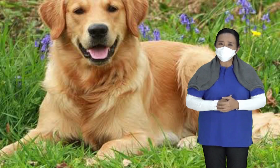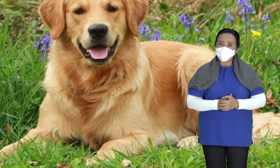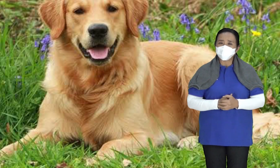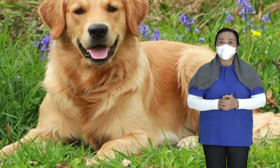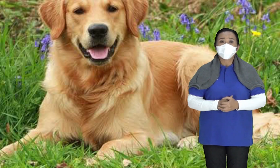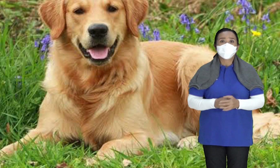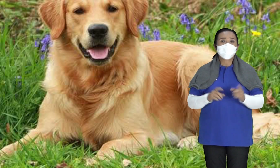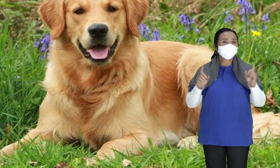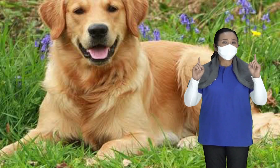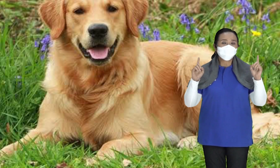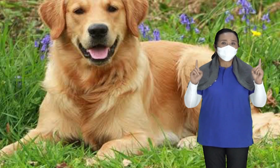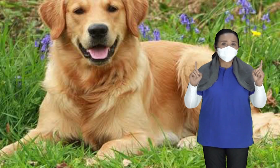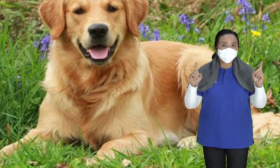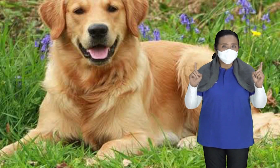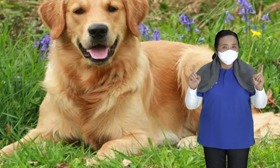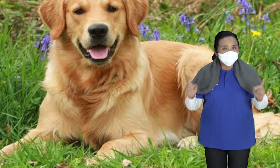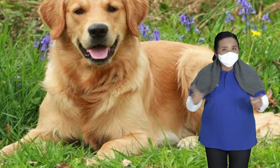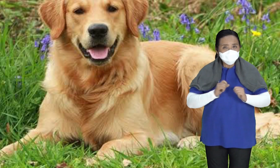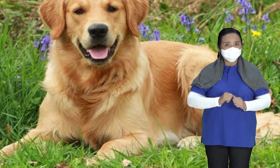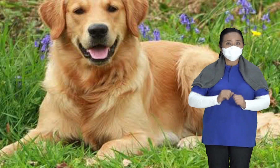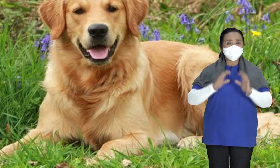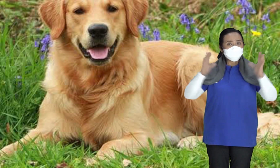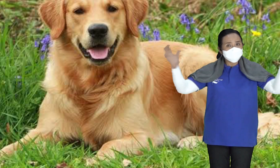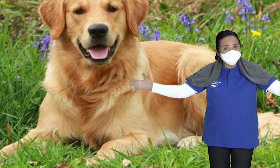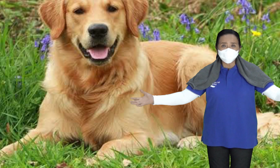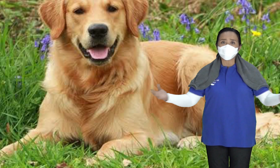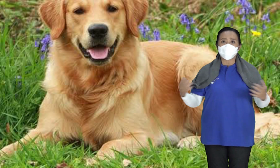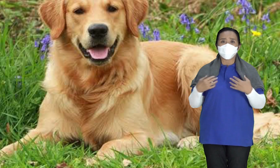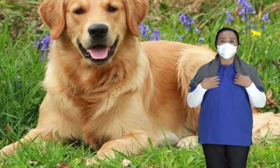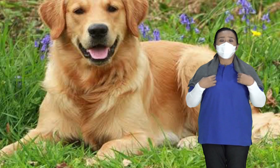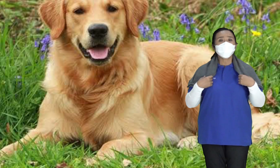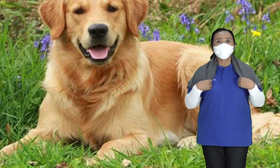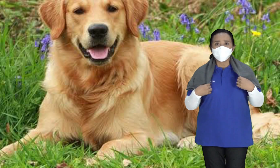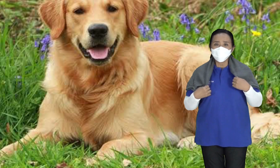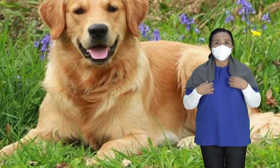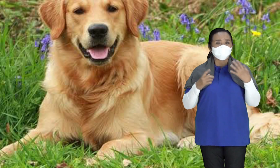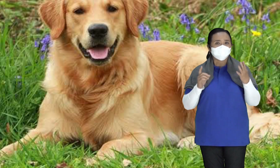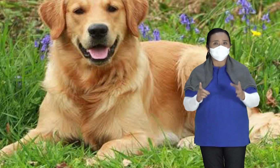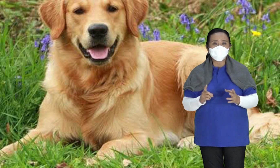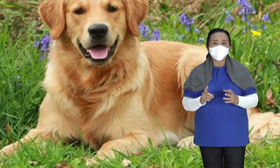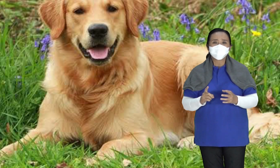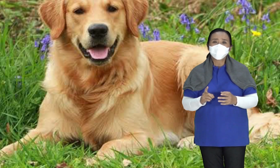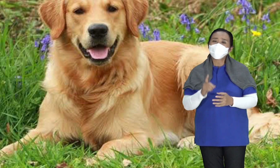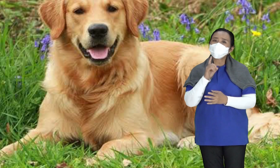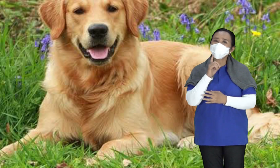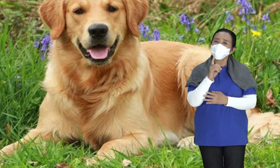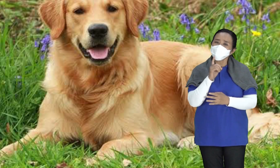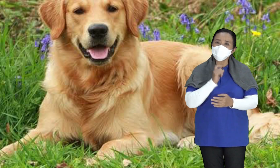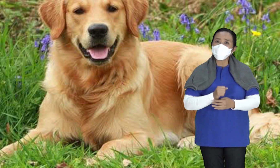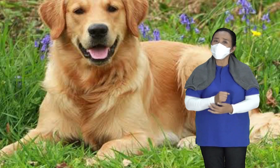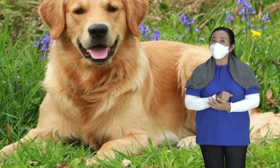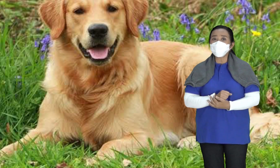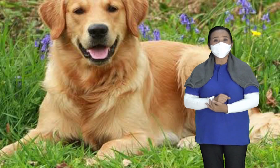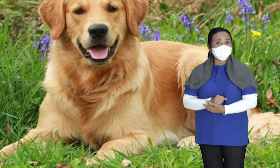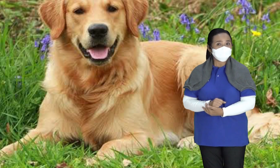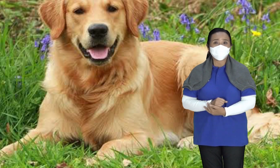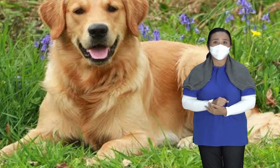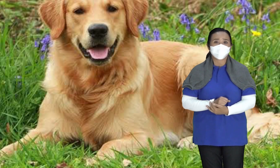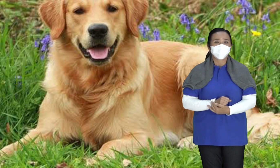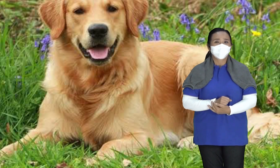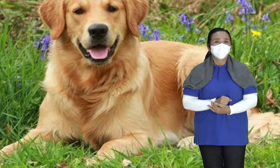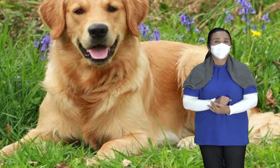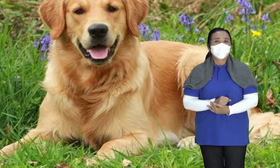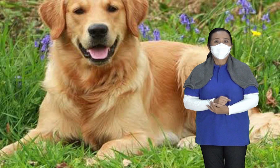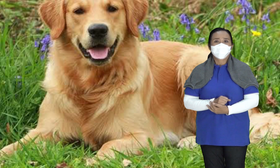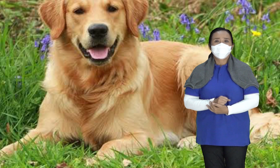biasa bukan? Nah dari sekian banyak kisah tentang anjing yang setia Ada satu kisah yang menarik sekali